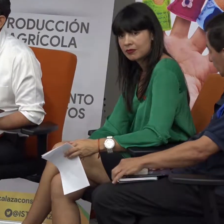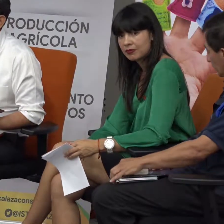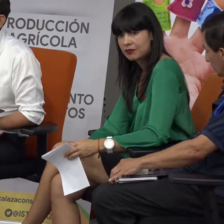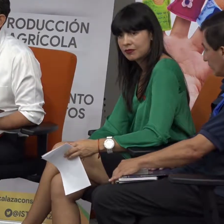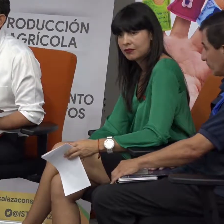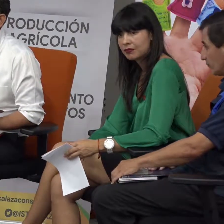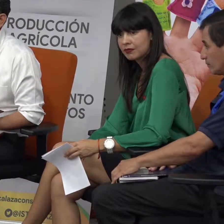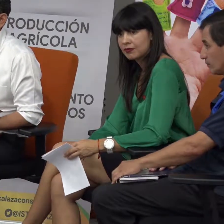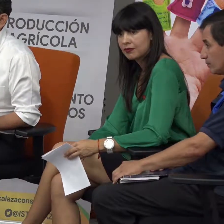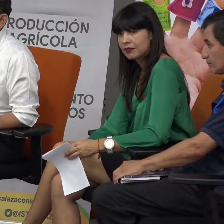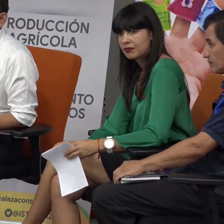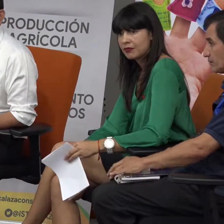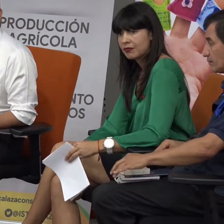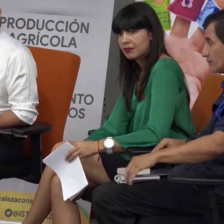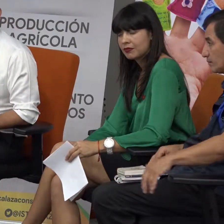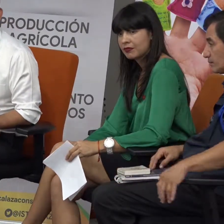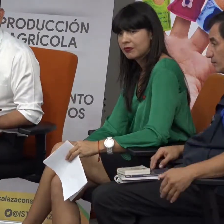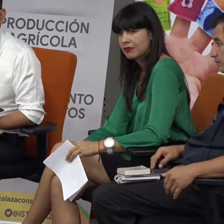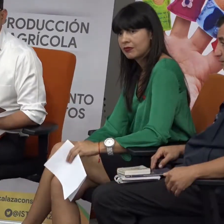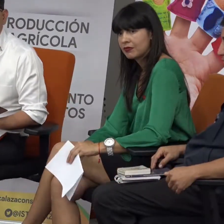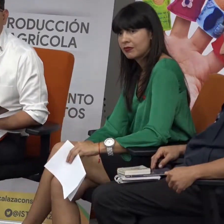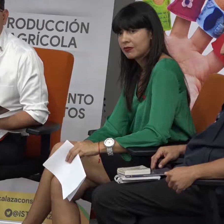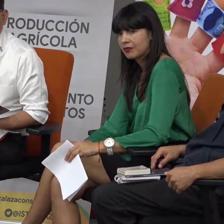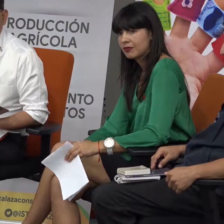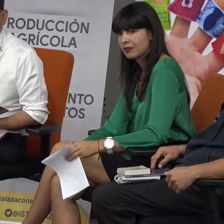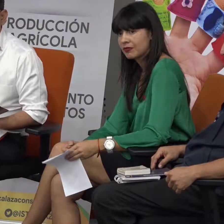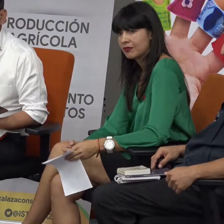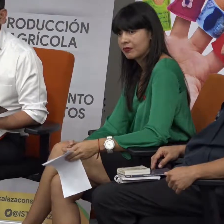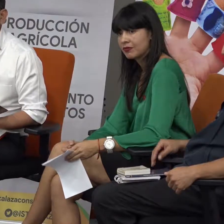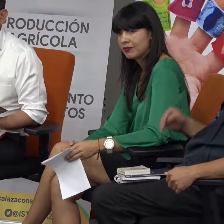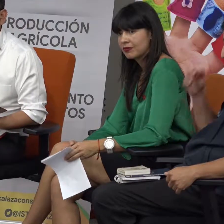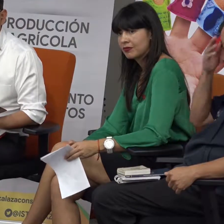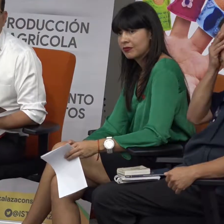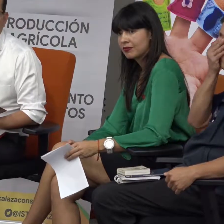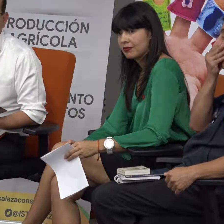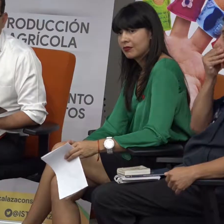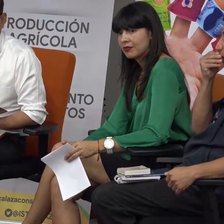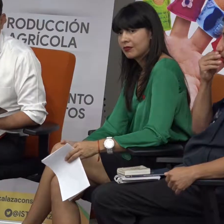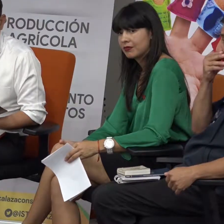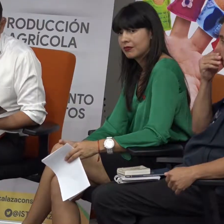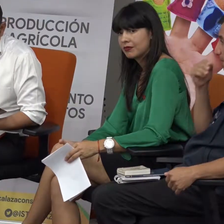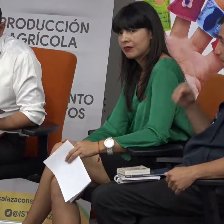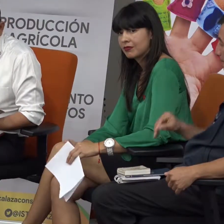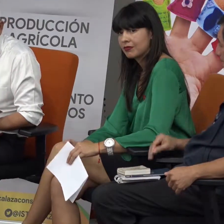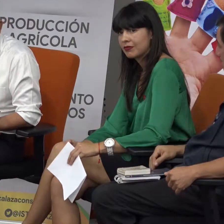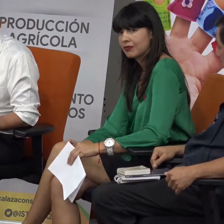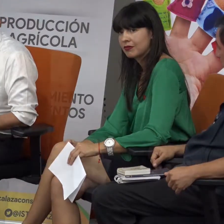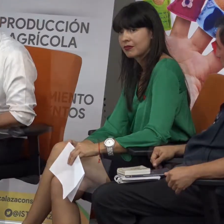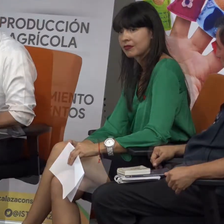desconociéramos ni siquiera supiéramos o probablemente ni siquiera nos importara